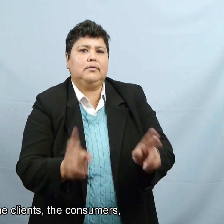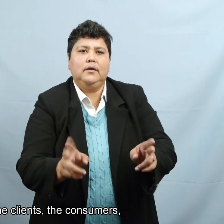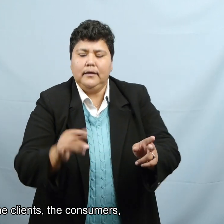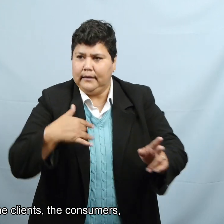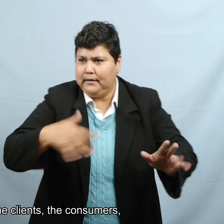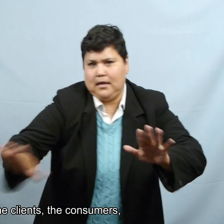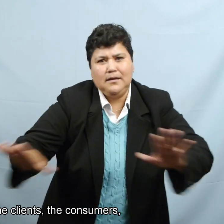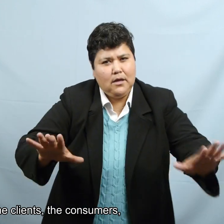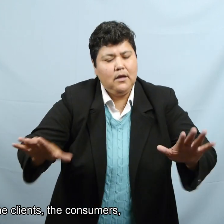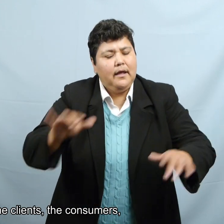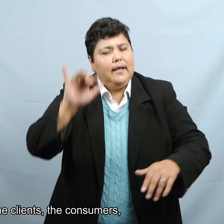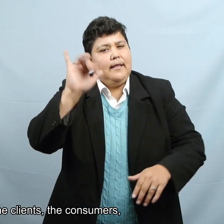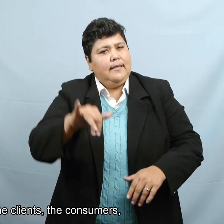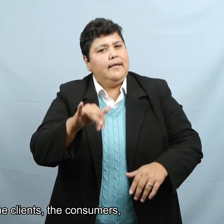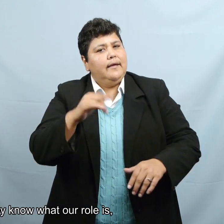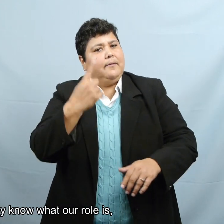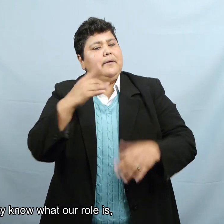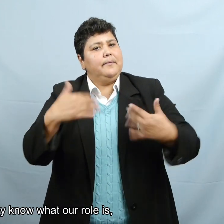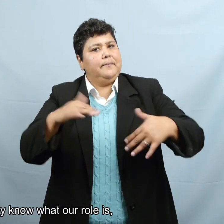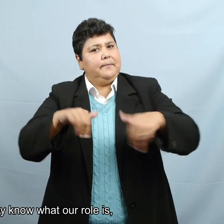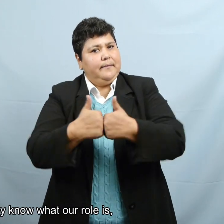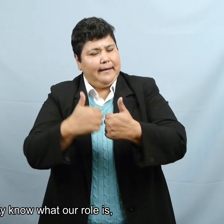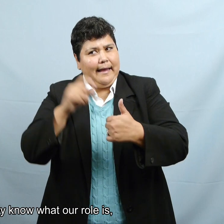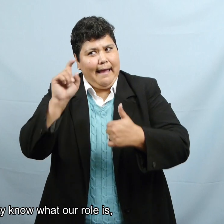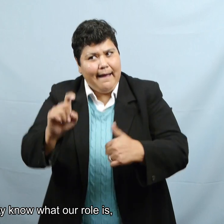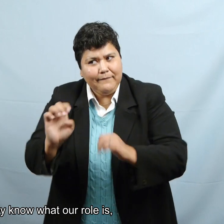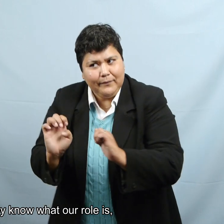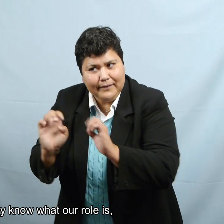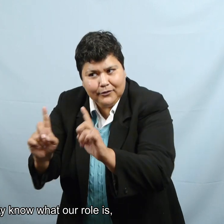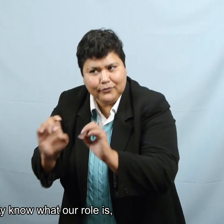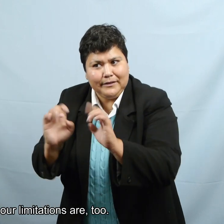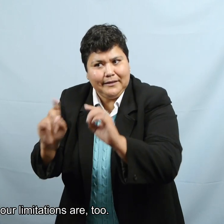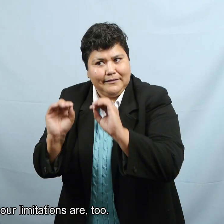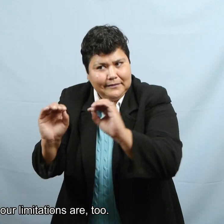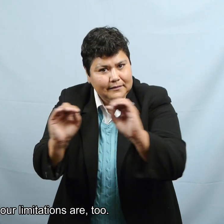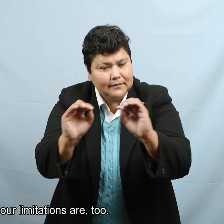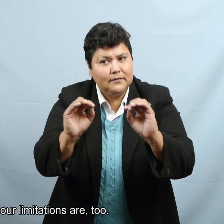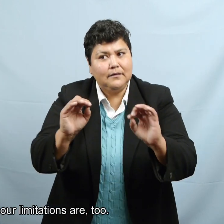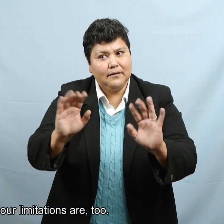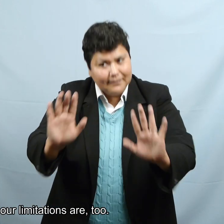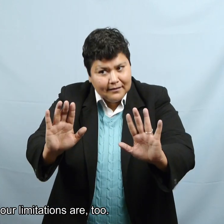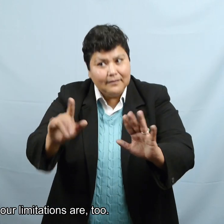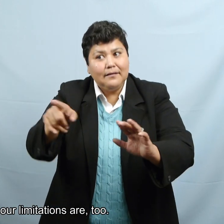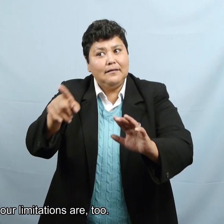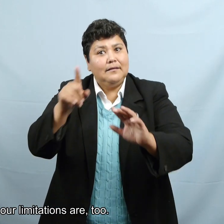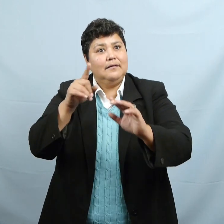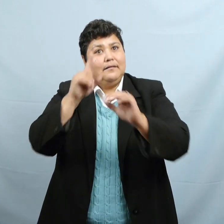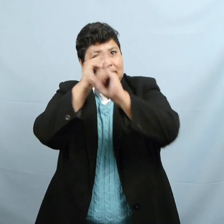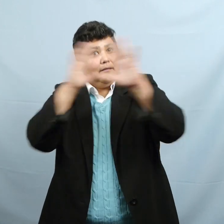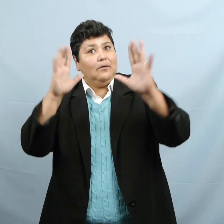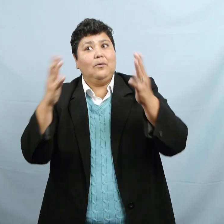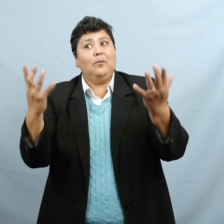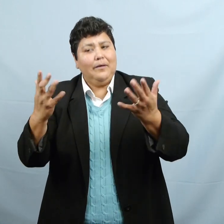a los clientes, a los consumidores, para que sepan cuál es nuestro rol. Y cuáles son nuestras limitaciones también.